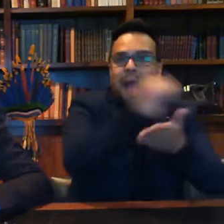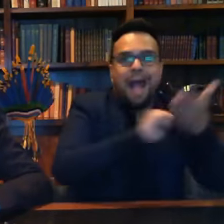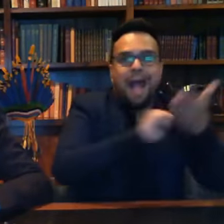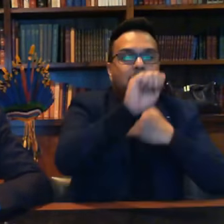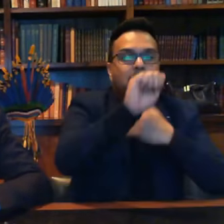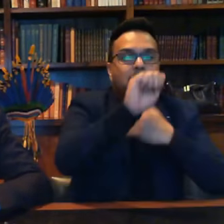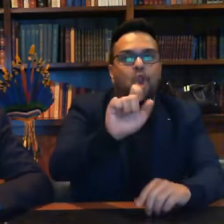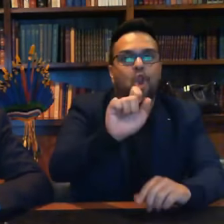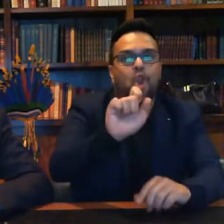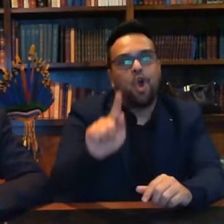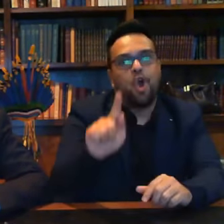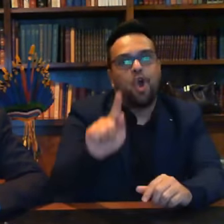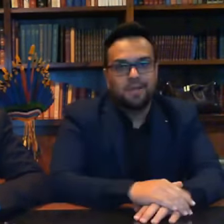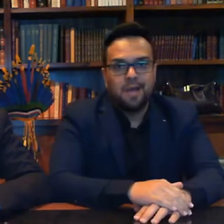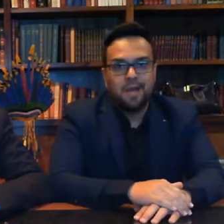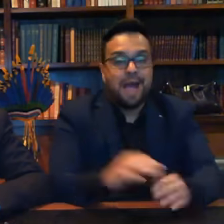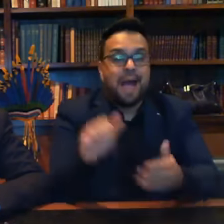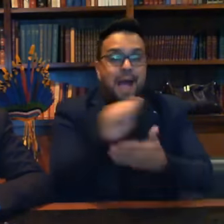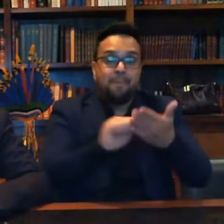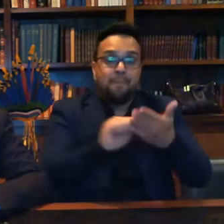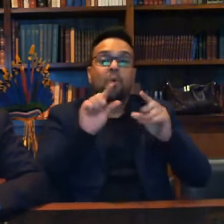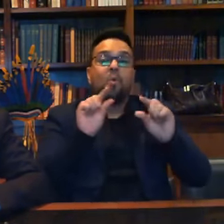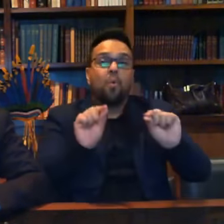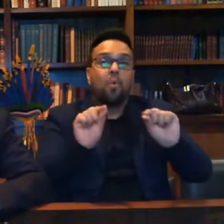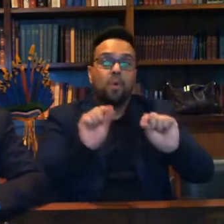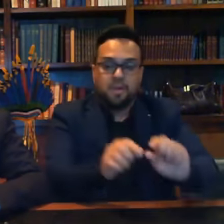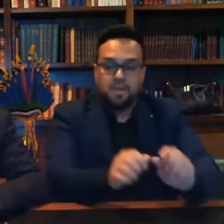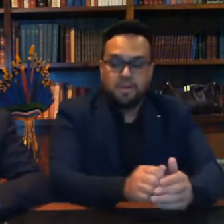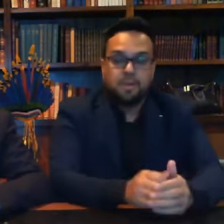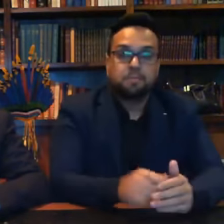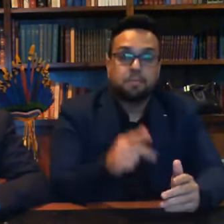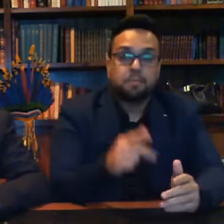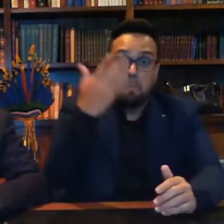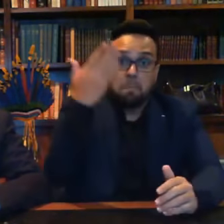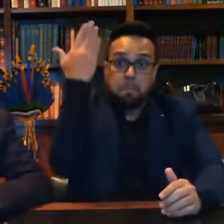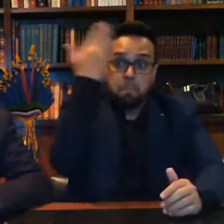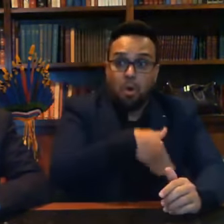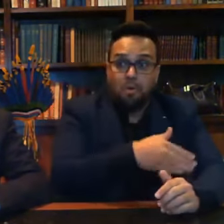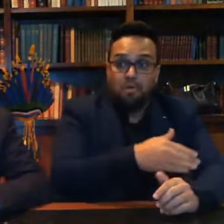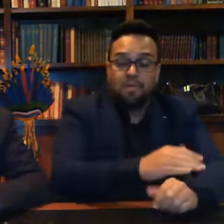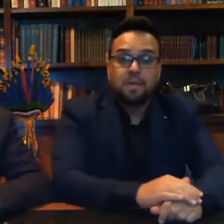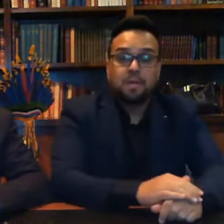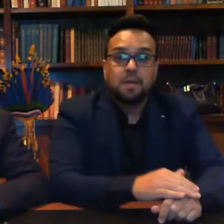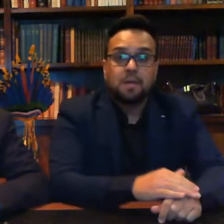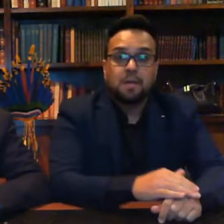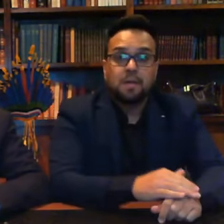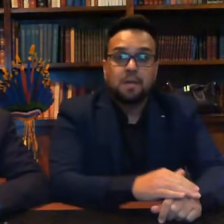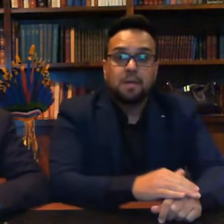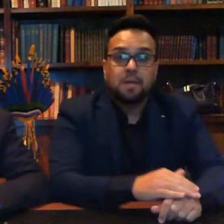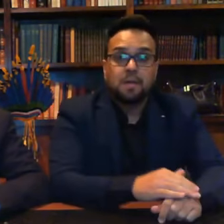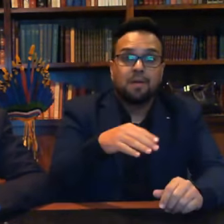Ou seja, apagou as possíveis provas do crime.